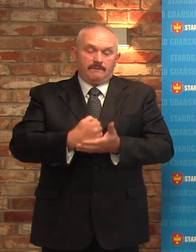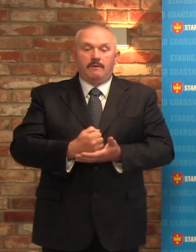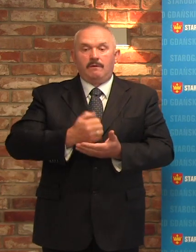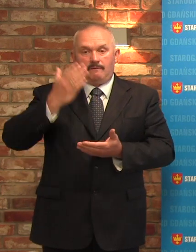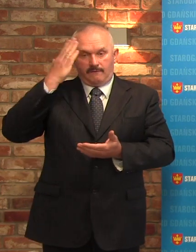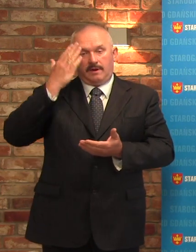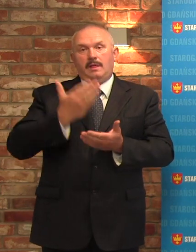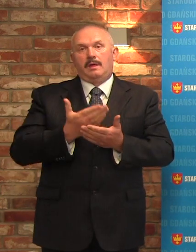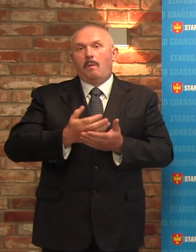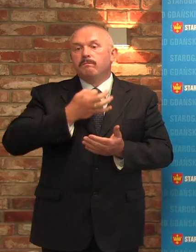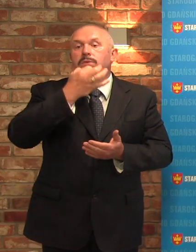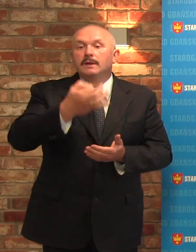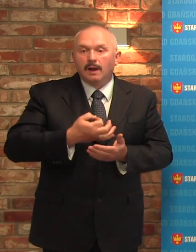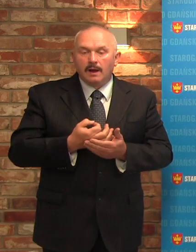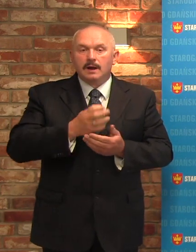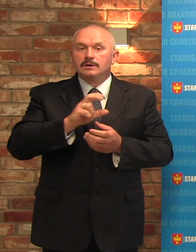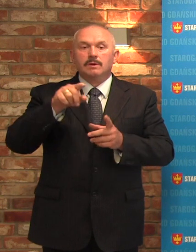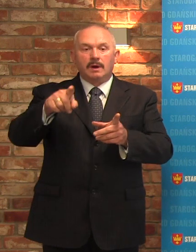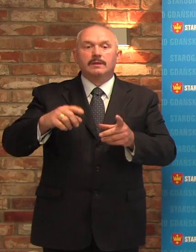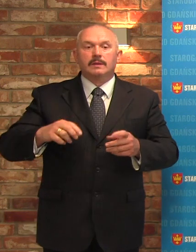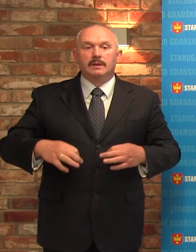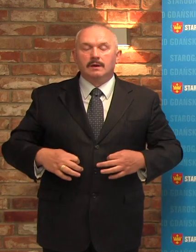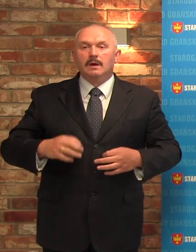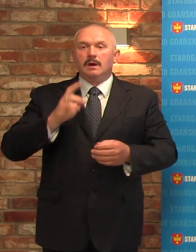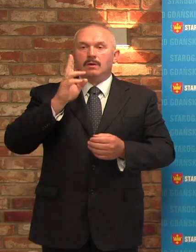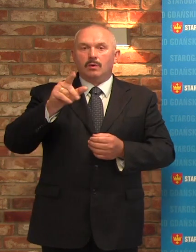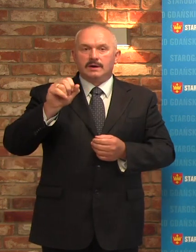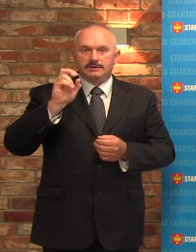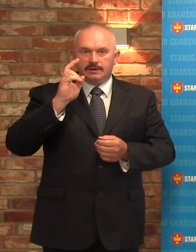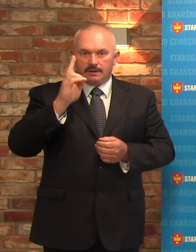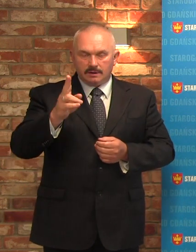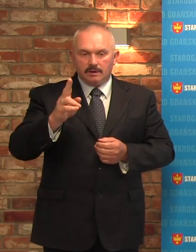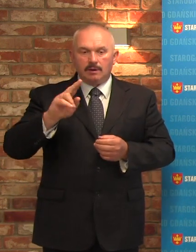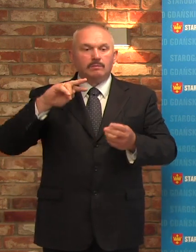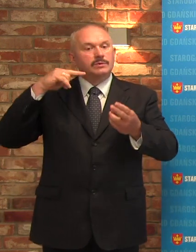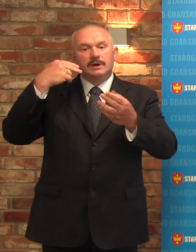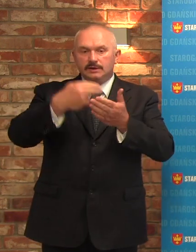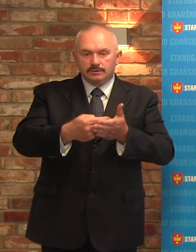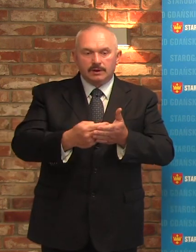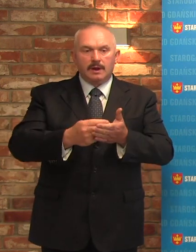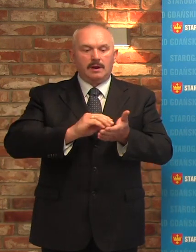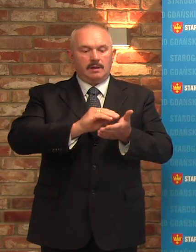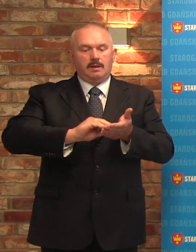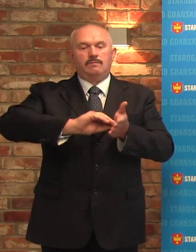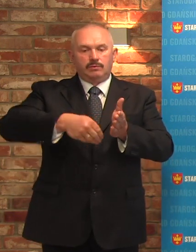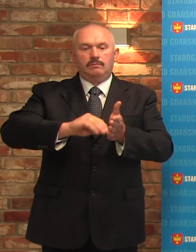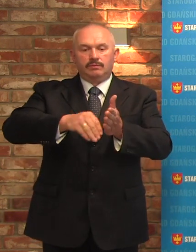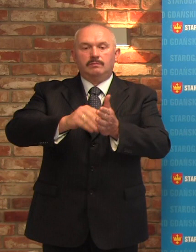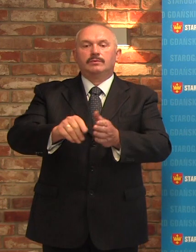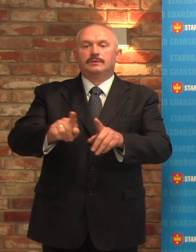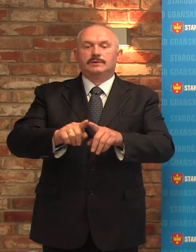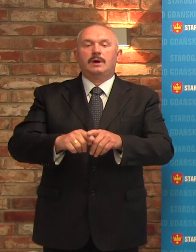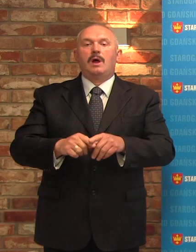czy pan radny Kucharczyk przekazywał wpłacającym stosowne pokwitowania danych wpłat,